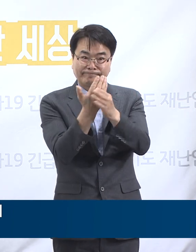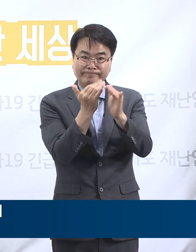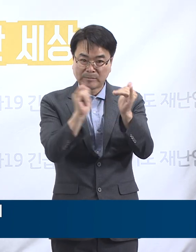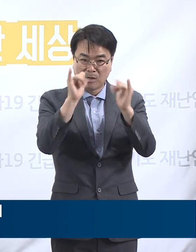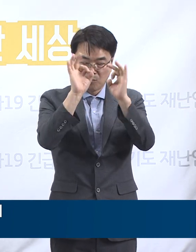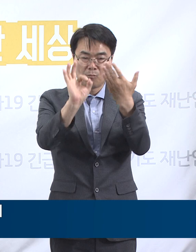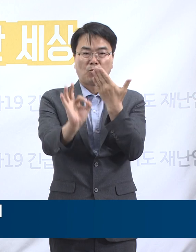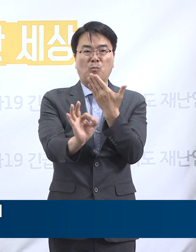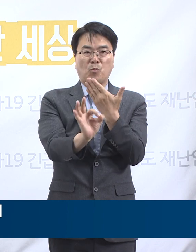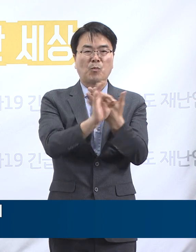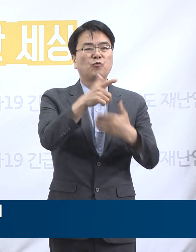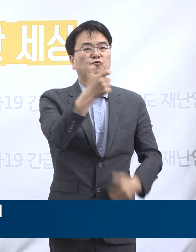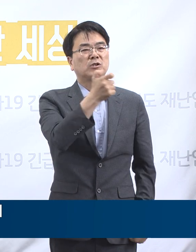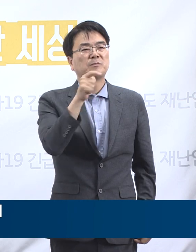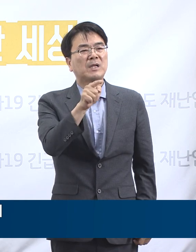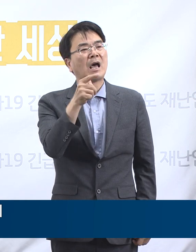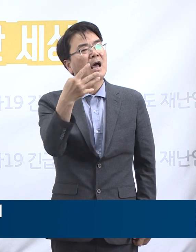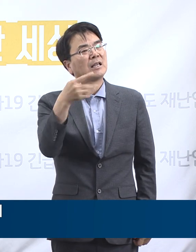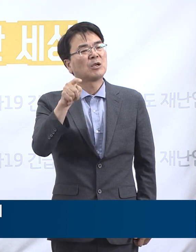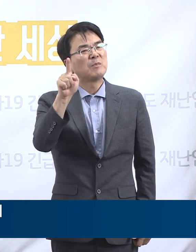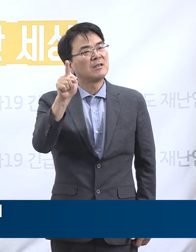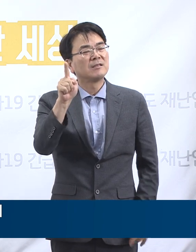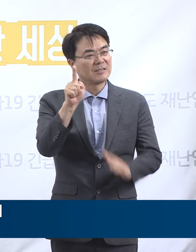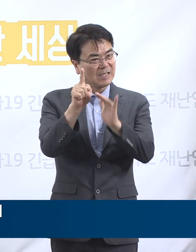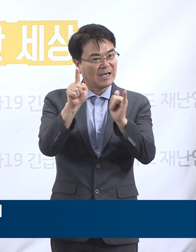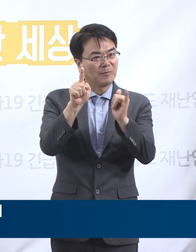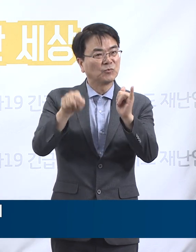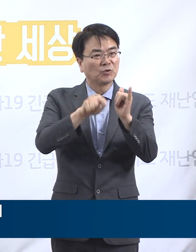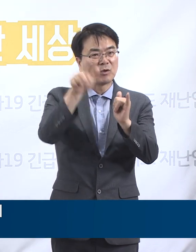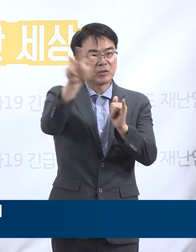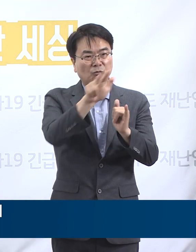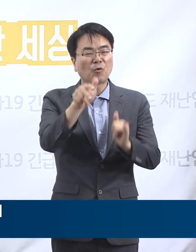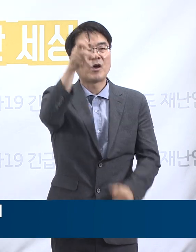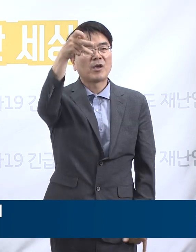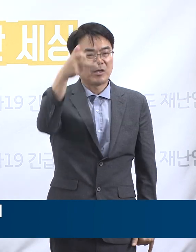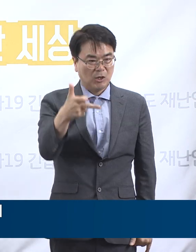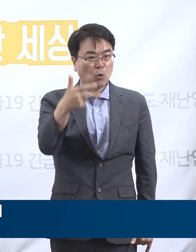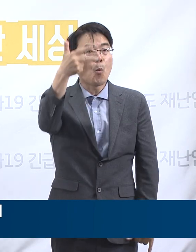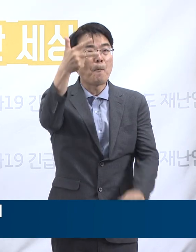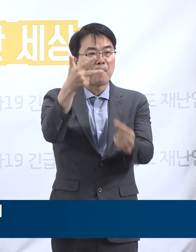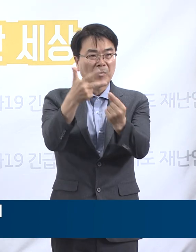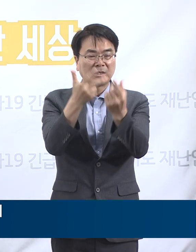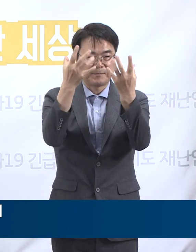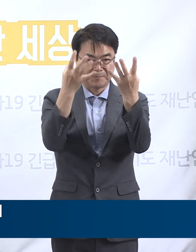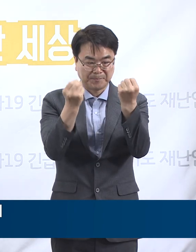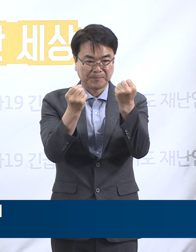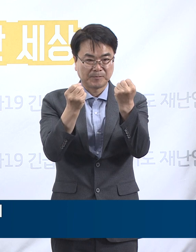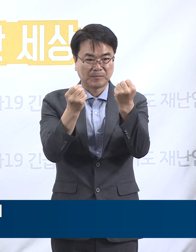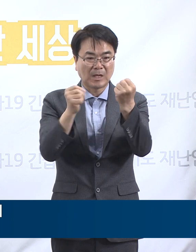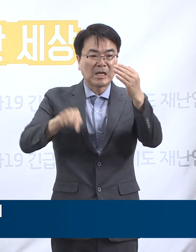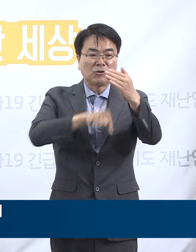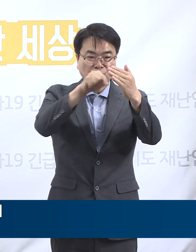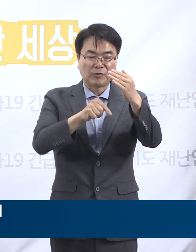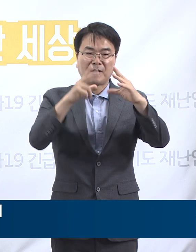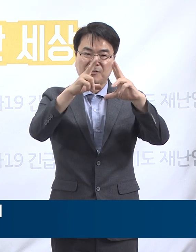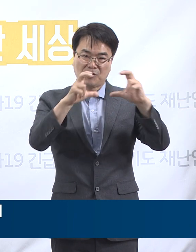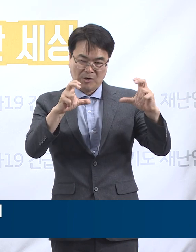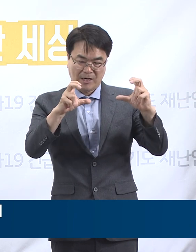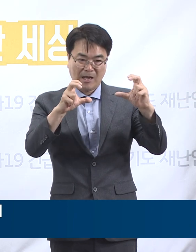.1명으로 전국 17개 시도 중 7번째이며 시군별로는 성남시가 135명,